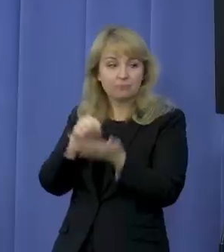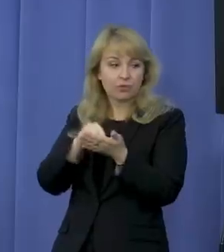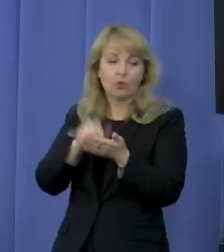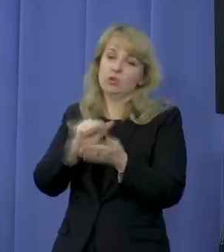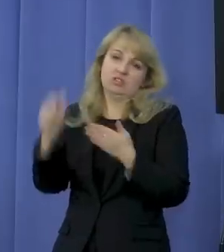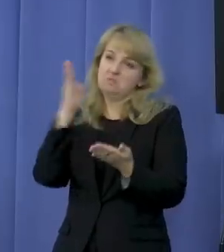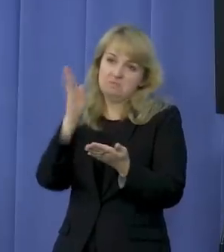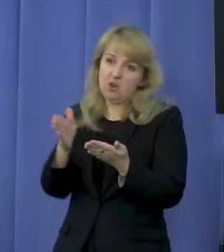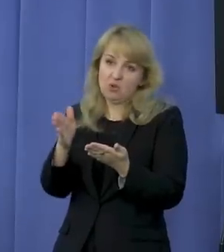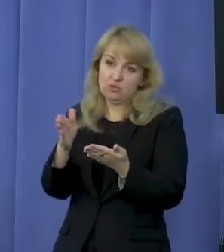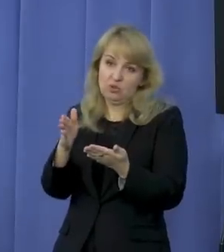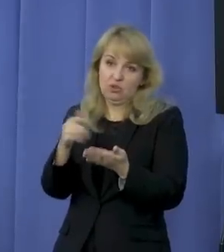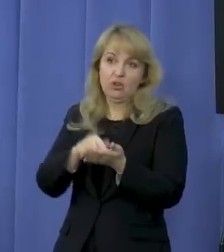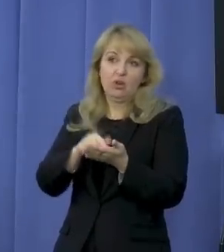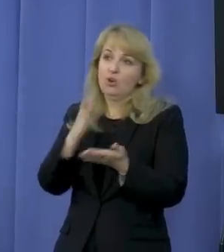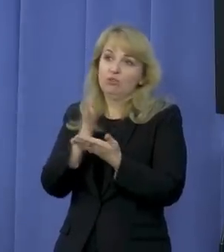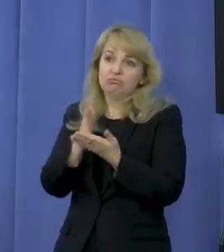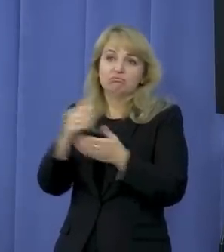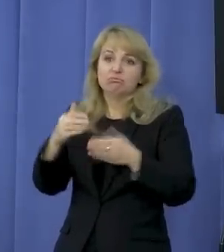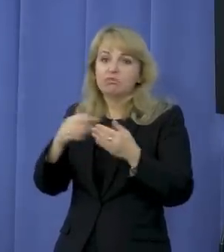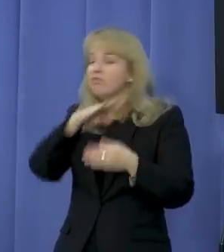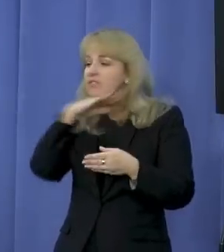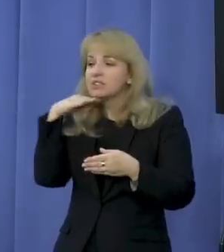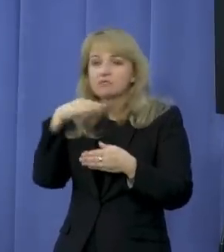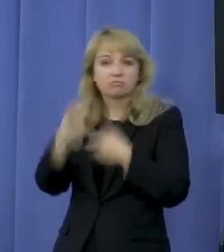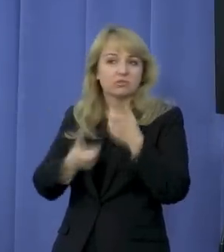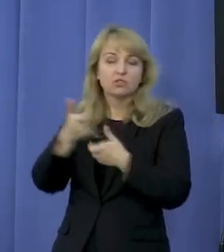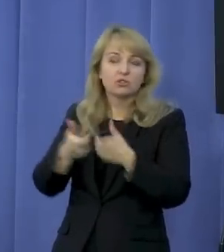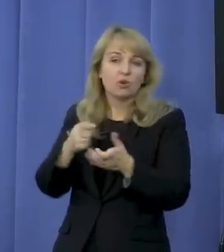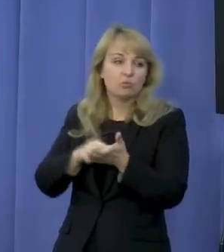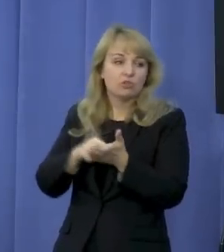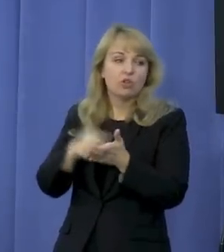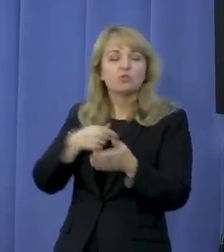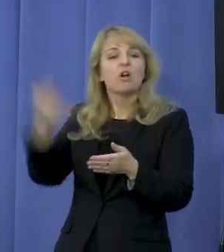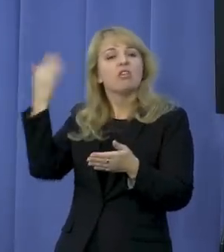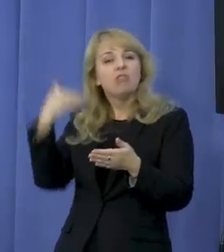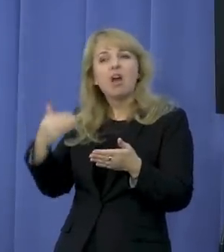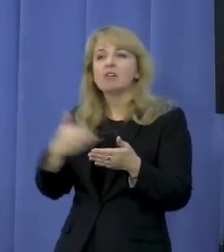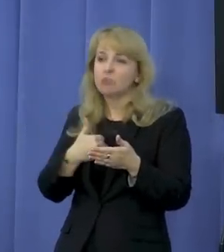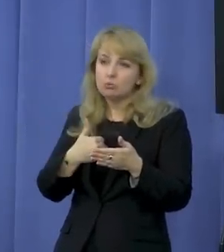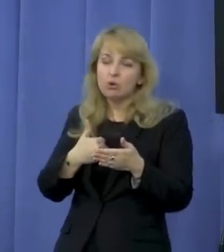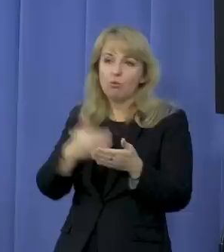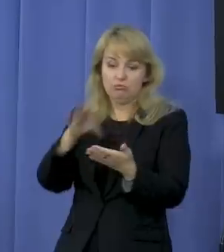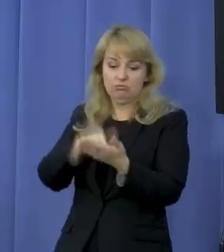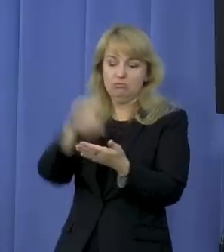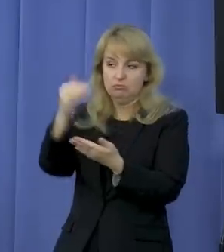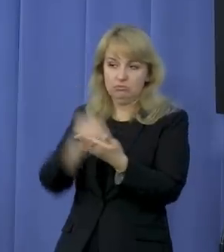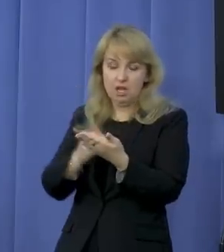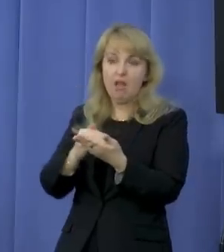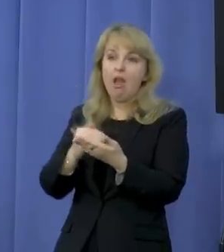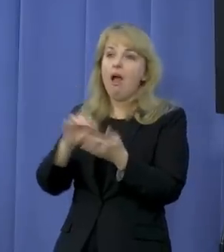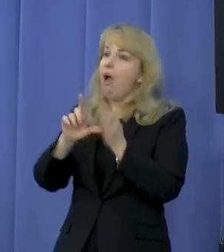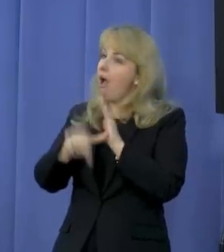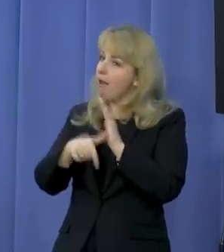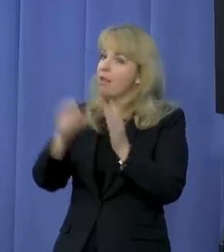prosta. Zakłada przede wszystkim to, że to co już de facto w tej ustawie jest, natomiast zostaje doprecyzowane.